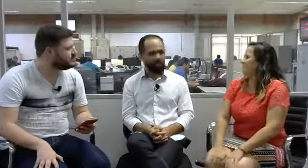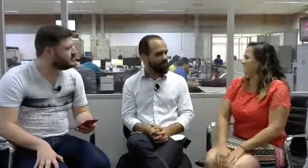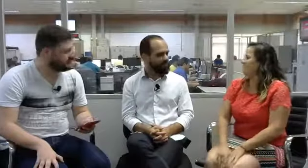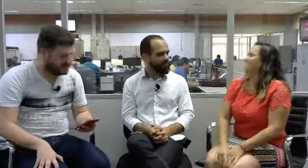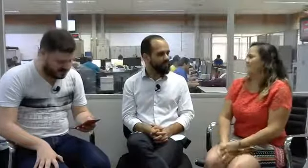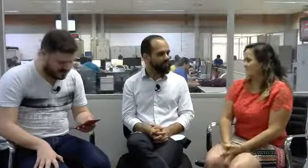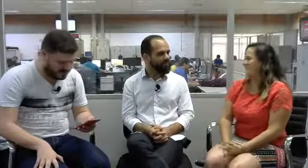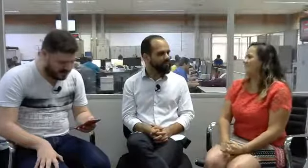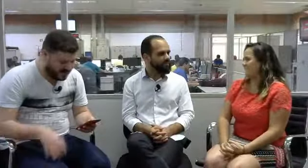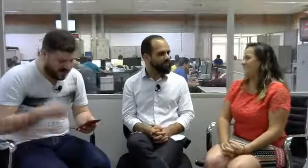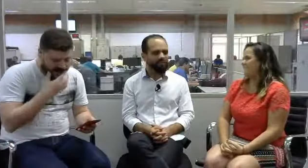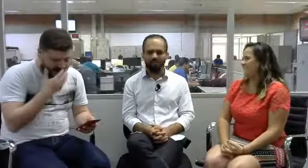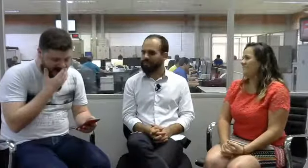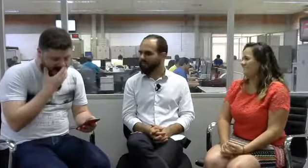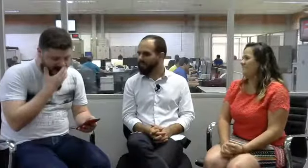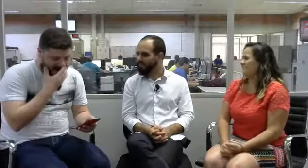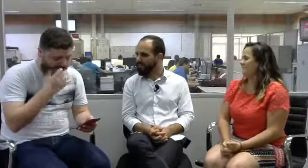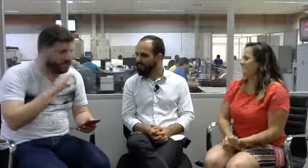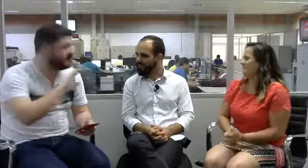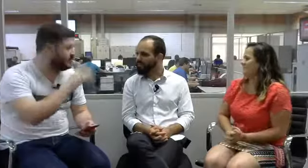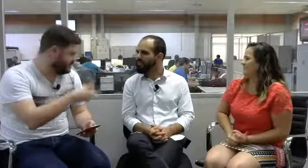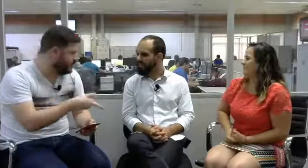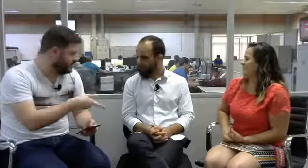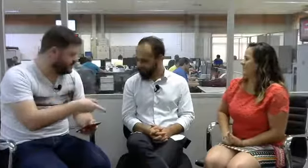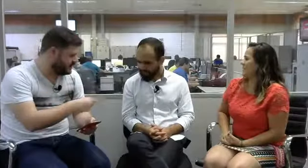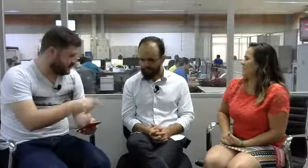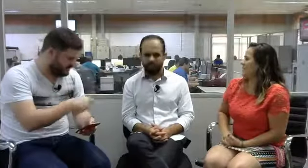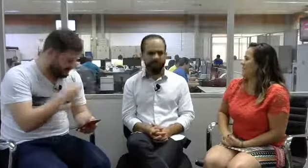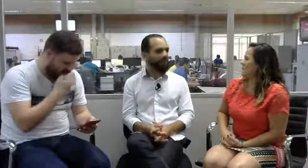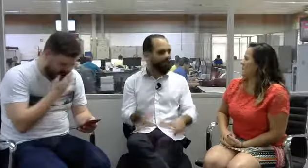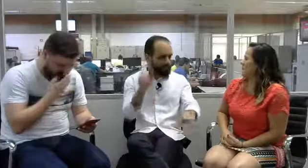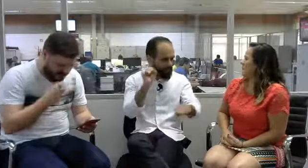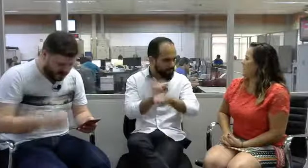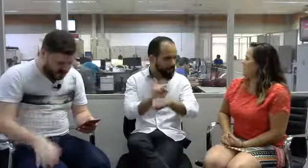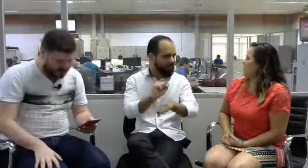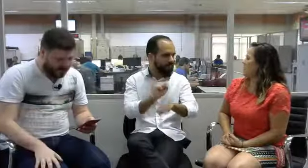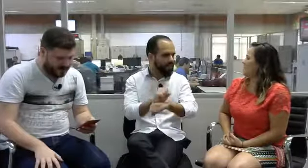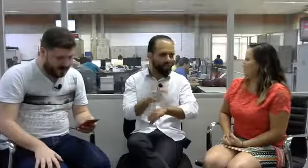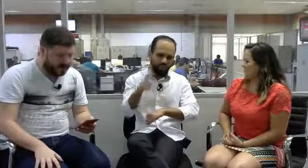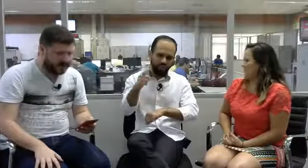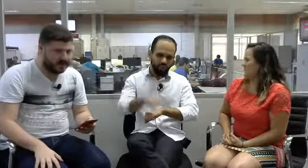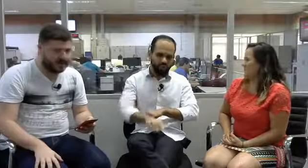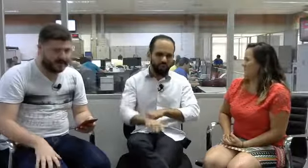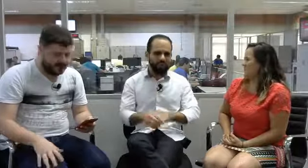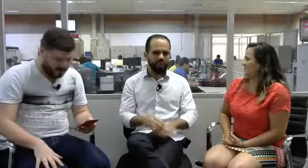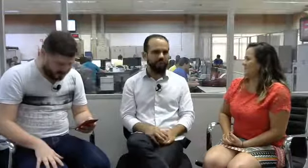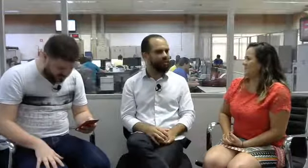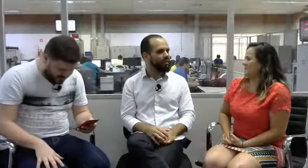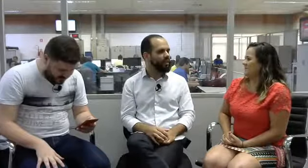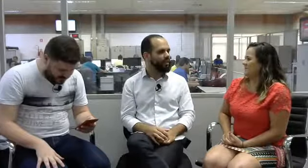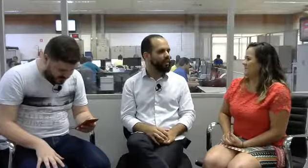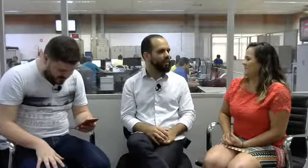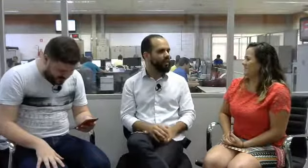Entendi. Bom, eu vou dar uma pausa aqui novamente para a gente voltar aqui aos comentários.